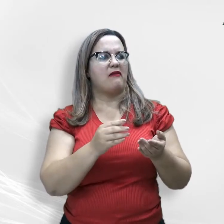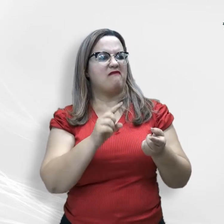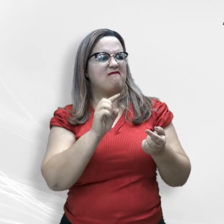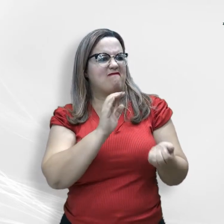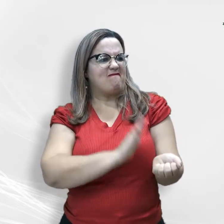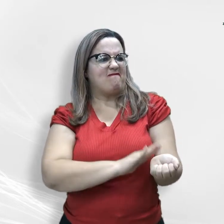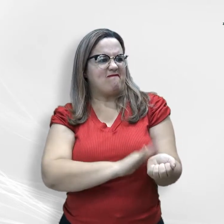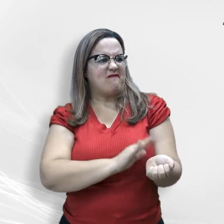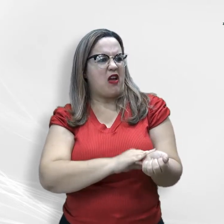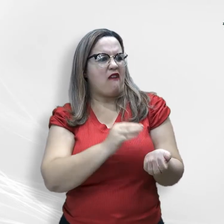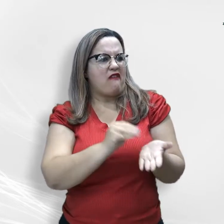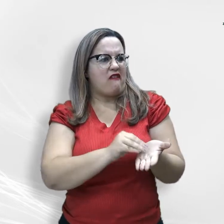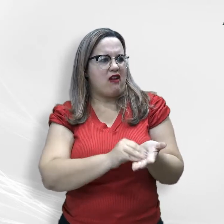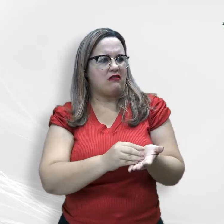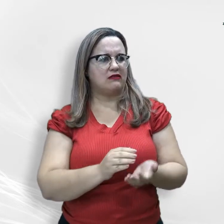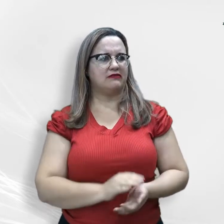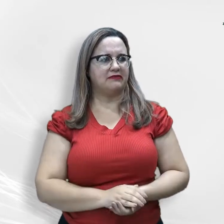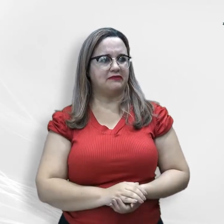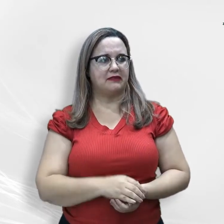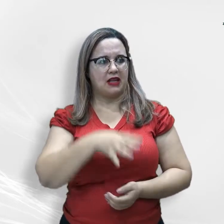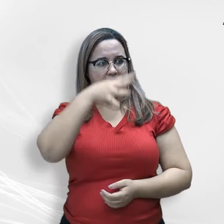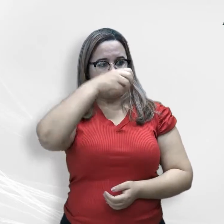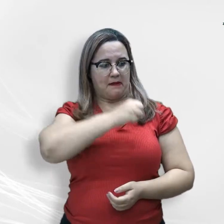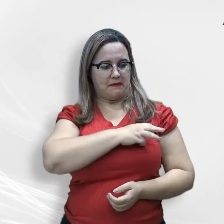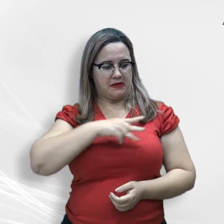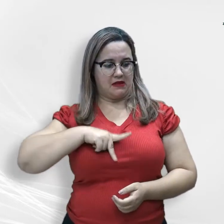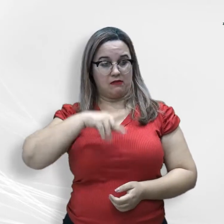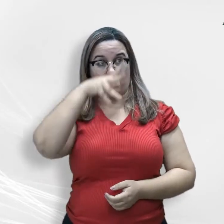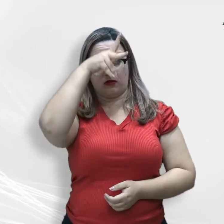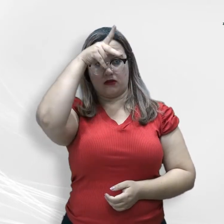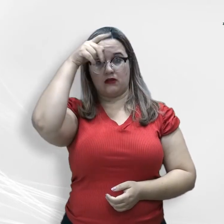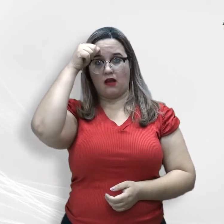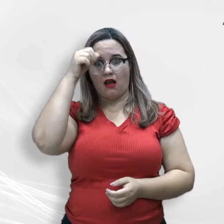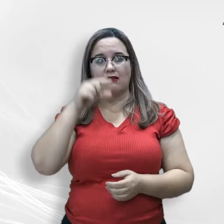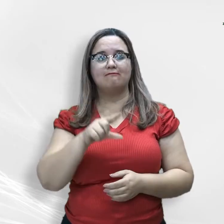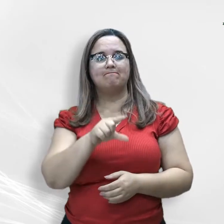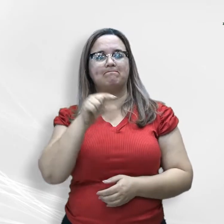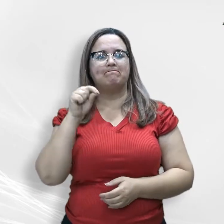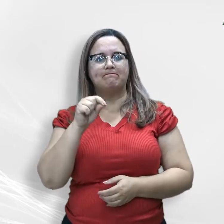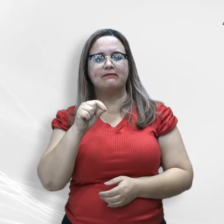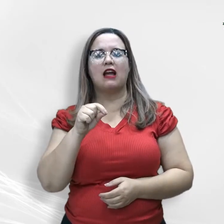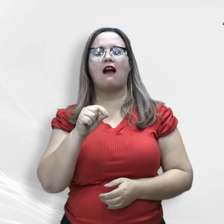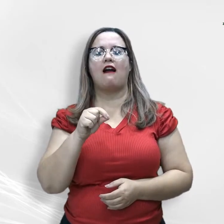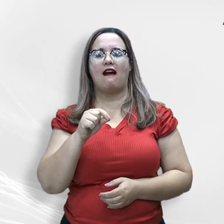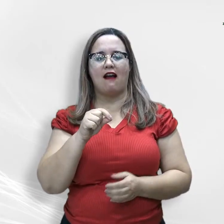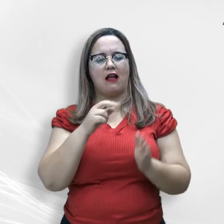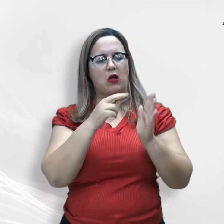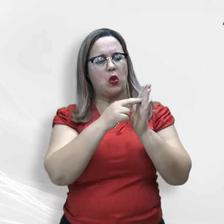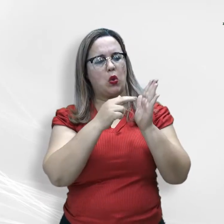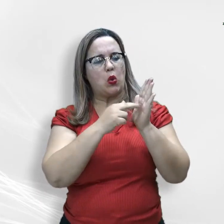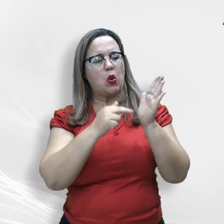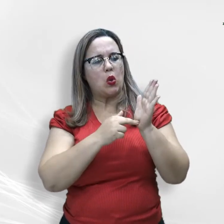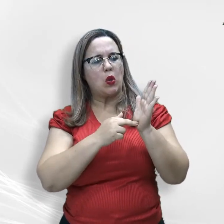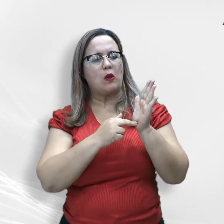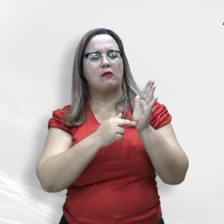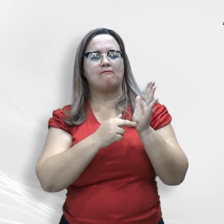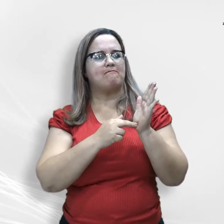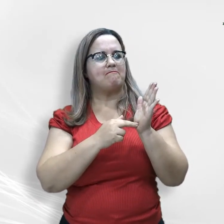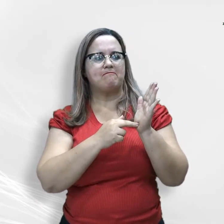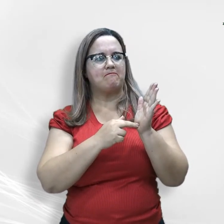O Ministério Público de Mato Grosso destaca que a referida norma acabou criando uma determinação que não foi originada pelo